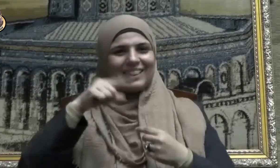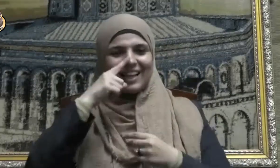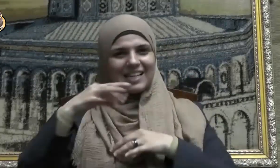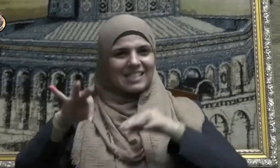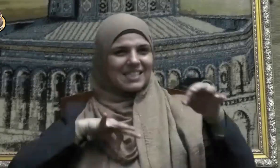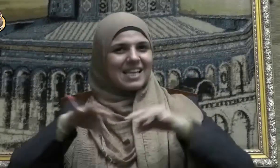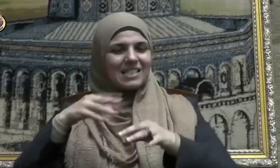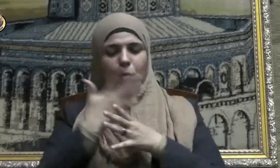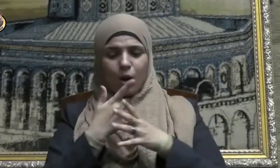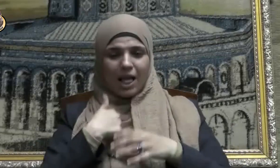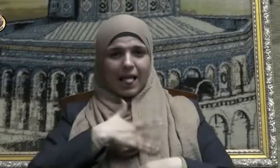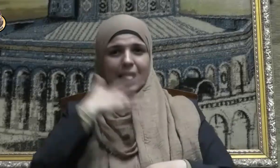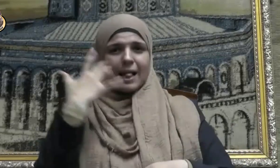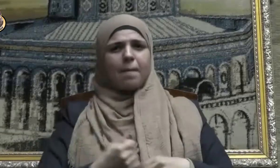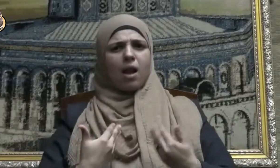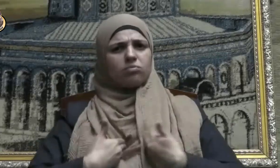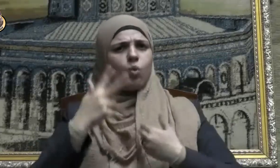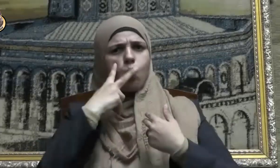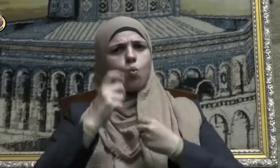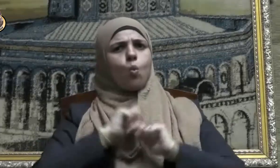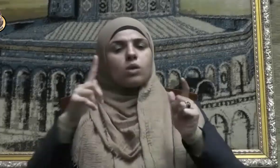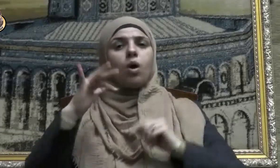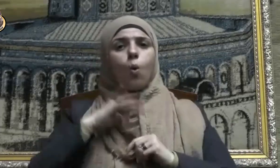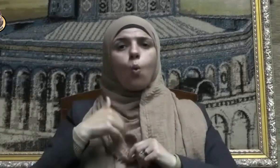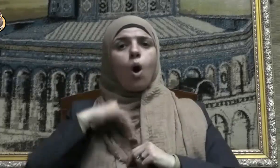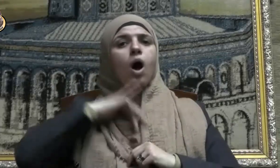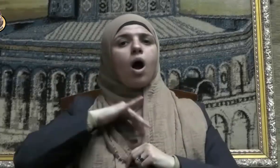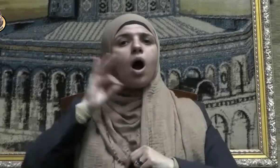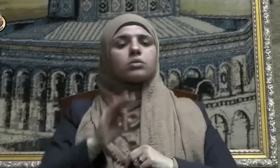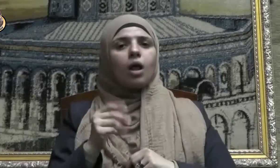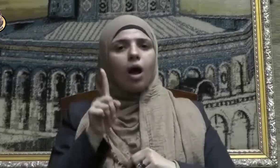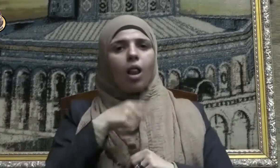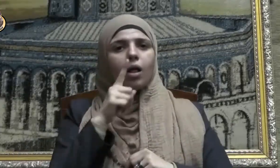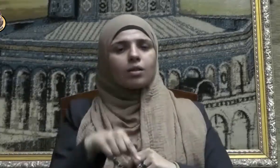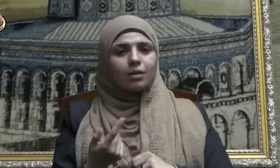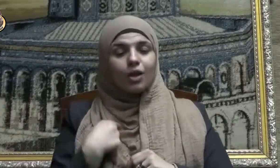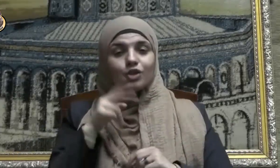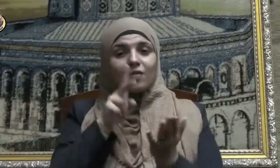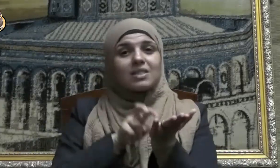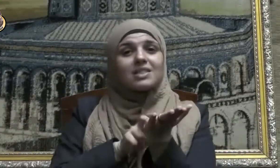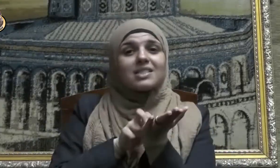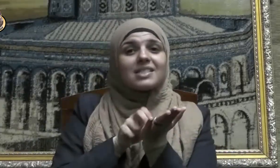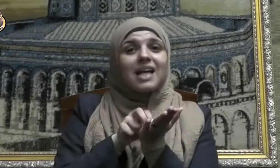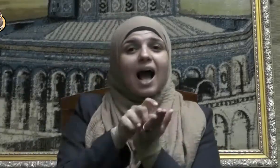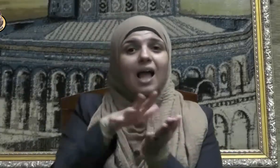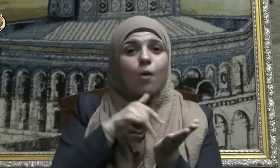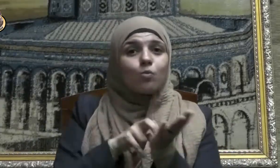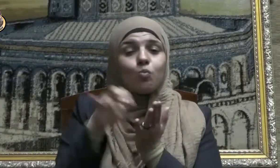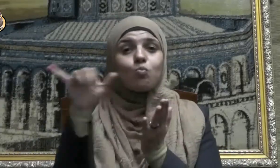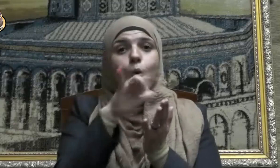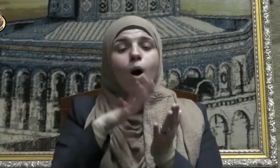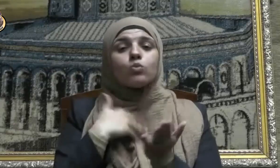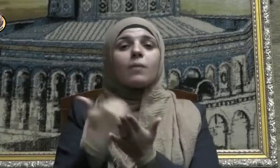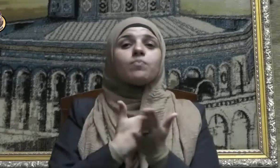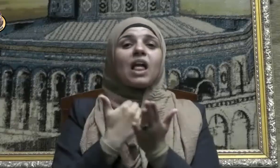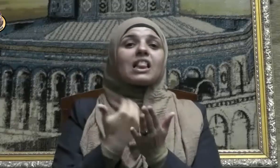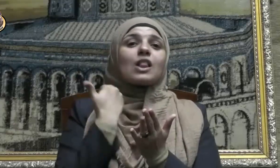لأنفسهم وينفونه عن غيرهم سعيا منهم لتوفير الغطاء الشرعي